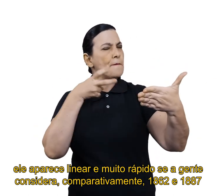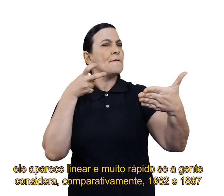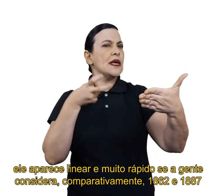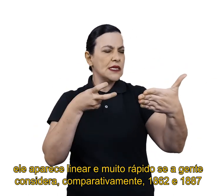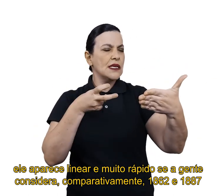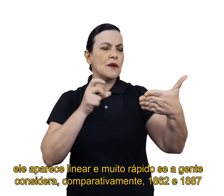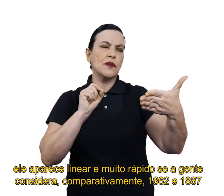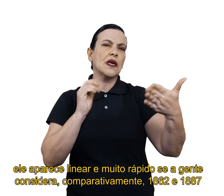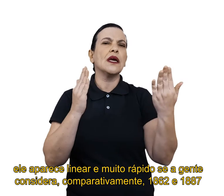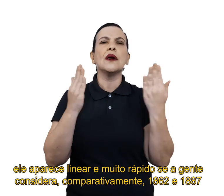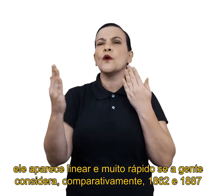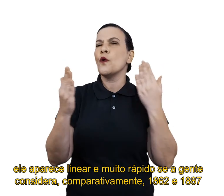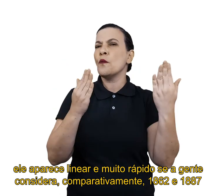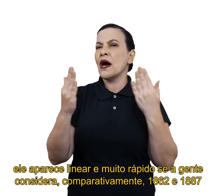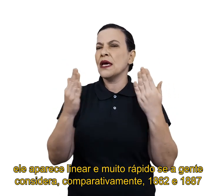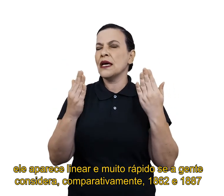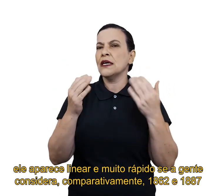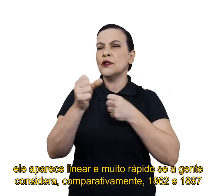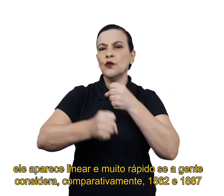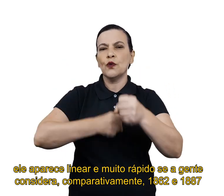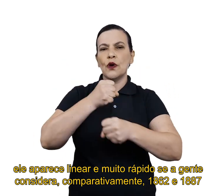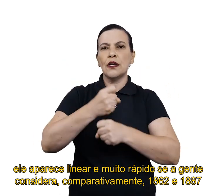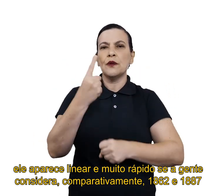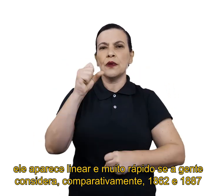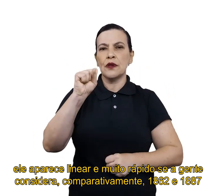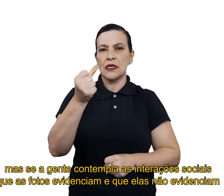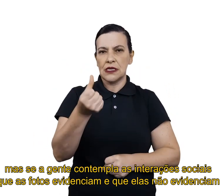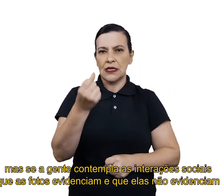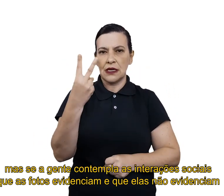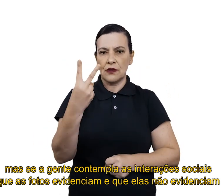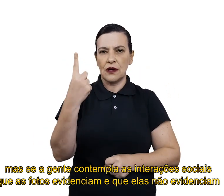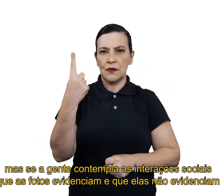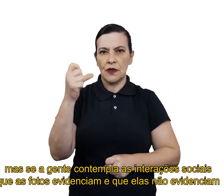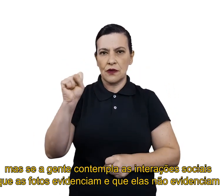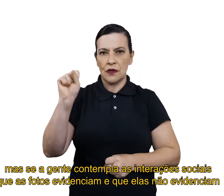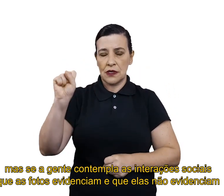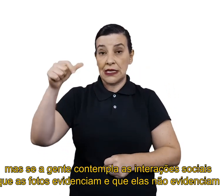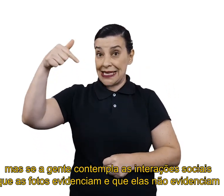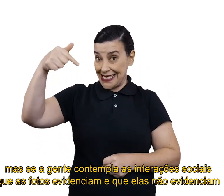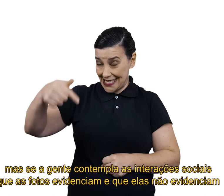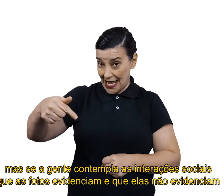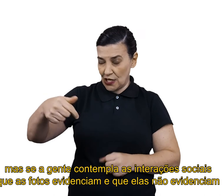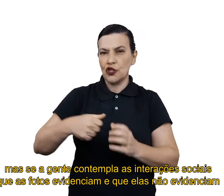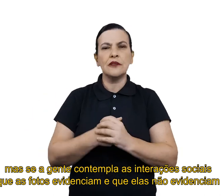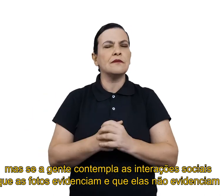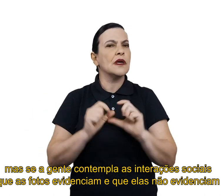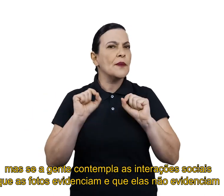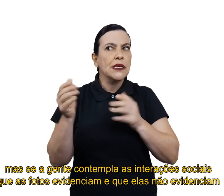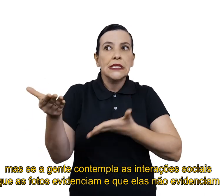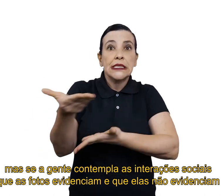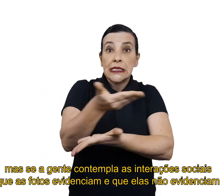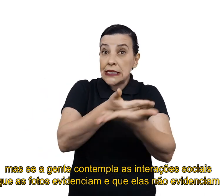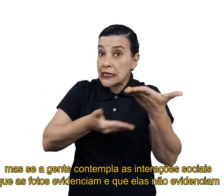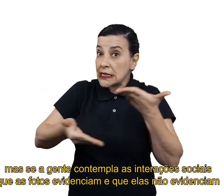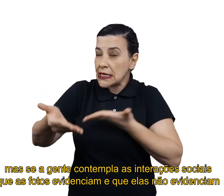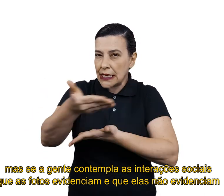considera, comparativamente, 1862 e 1887. Mas, se a gente contempla as interações